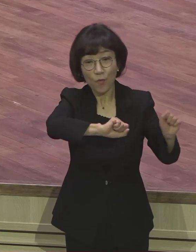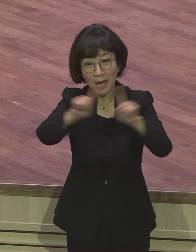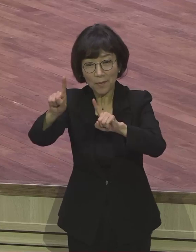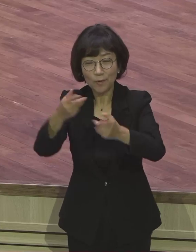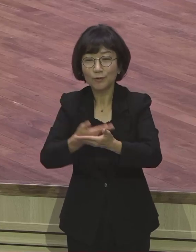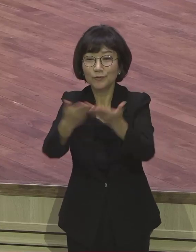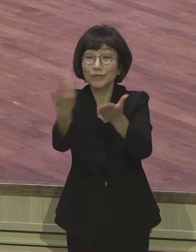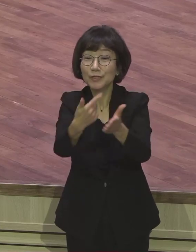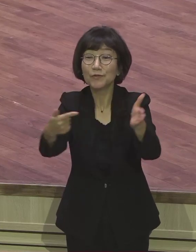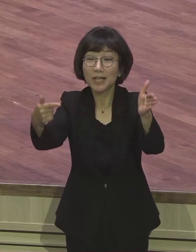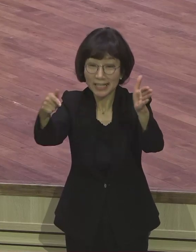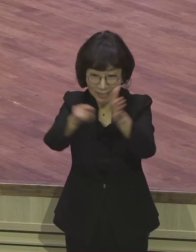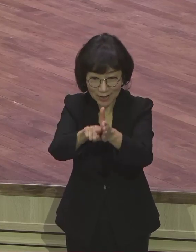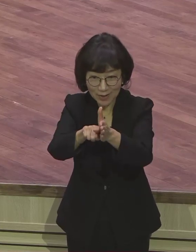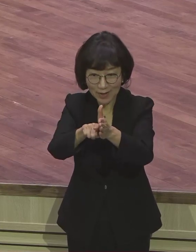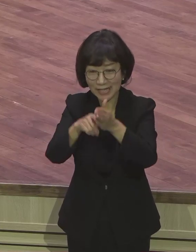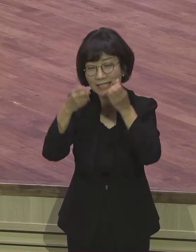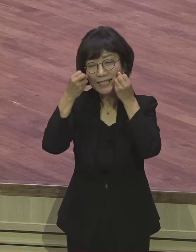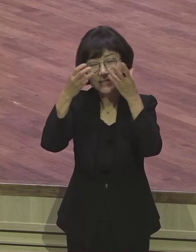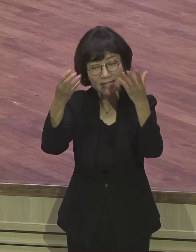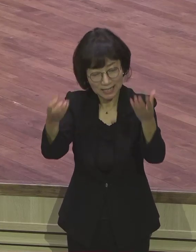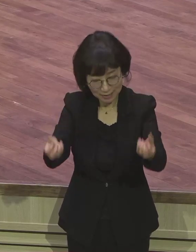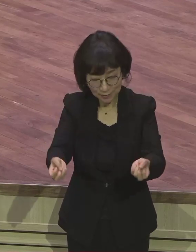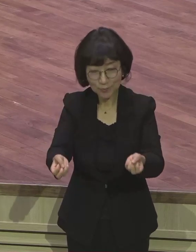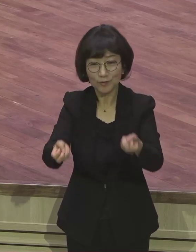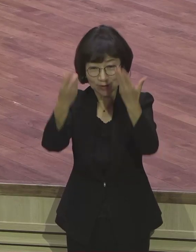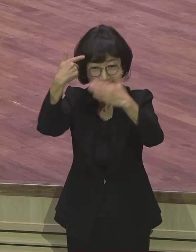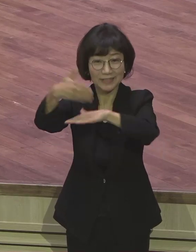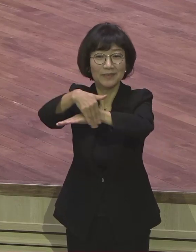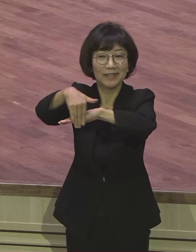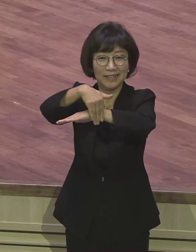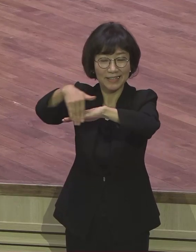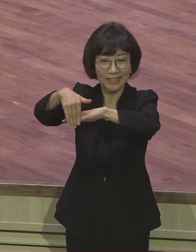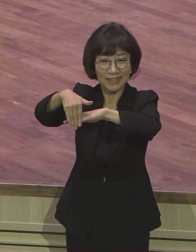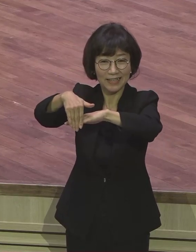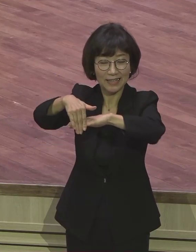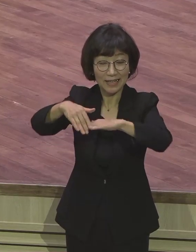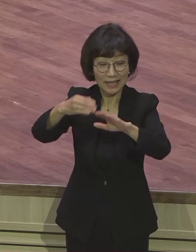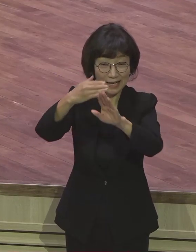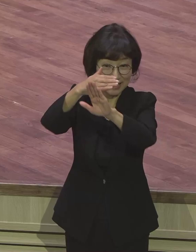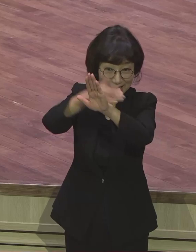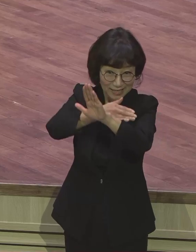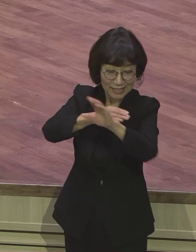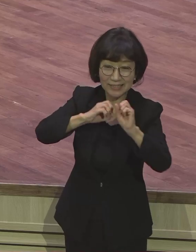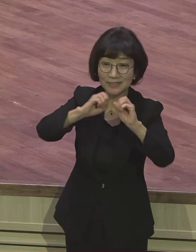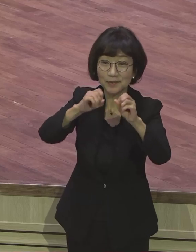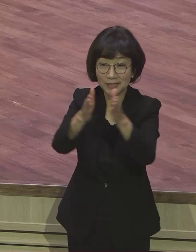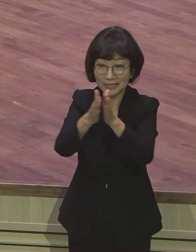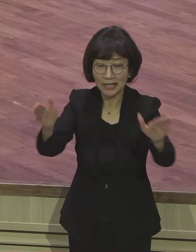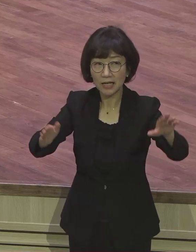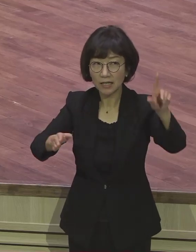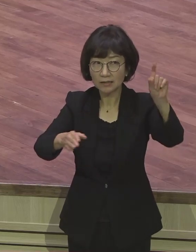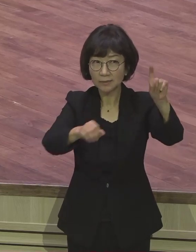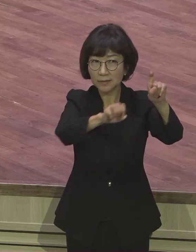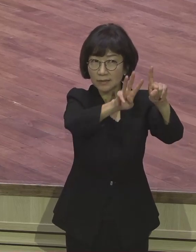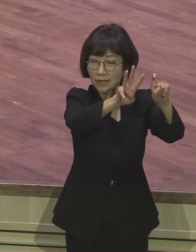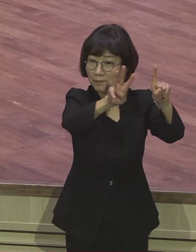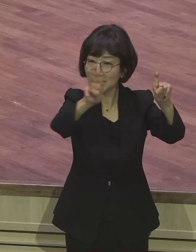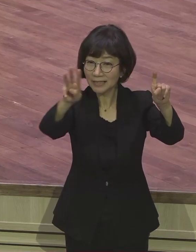생명 살리는 열망 이 주제로 하반기 전도가 시작됩니다. 11월 3일부터 17일까지 각